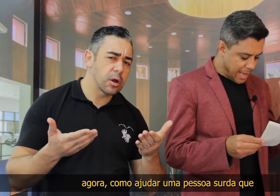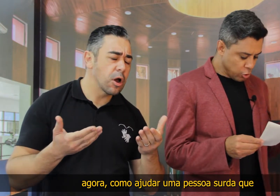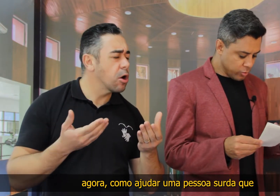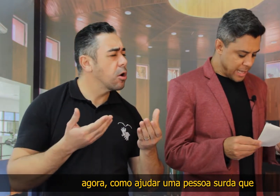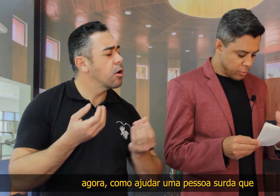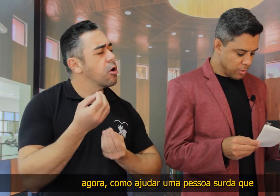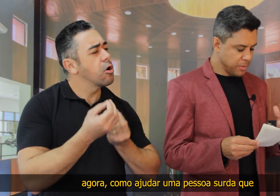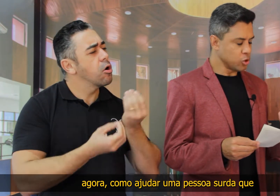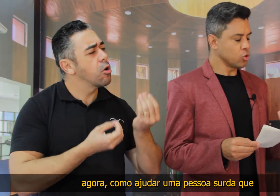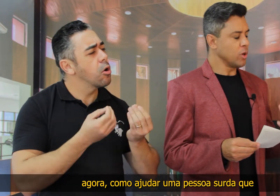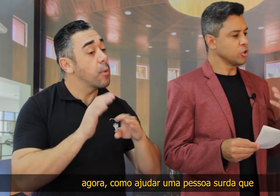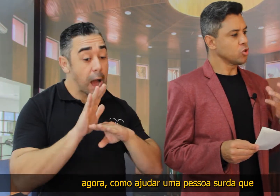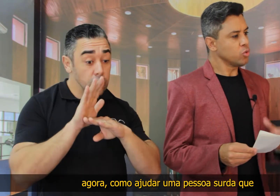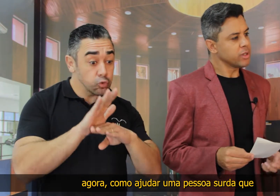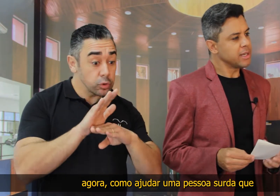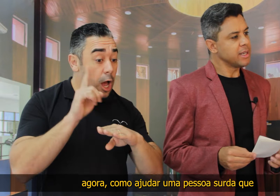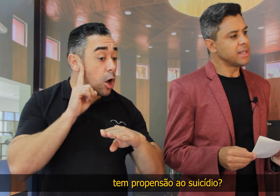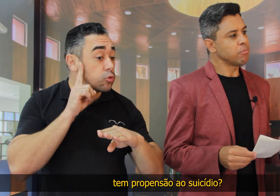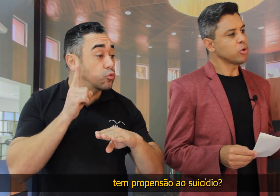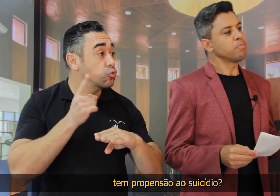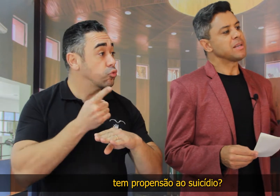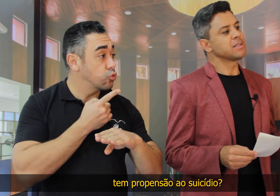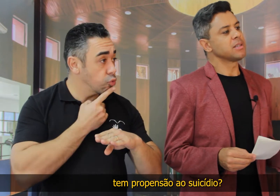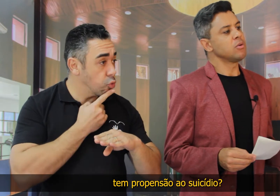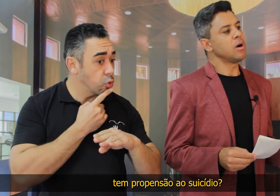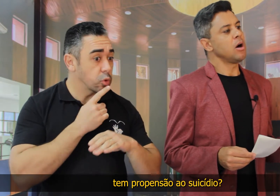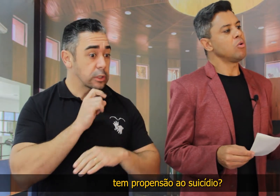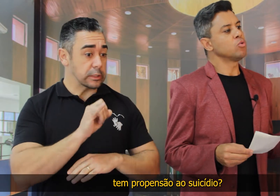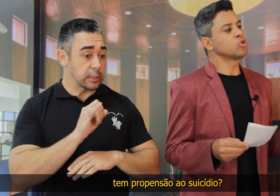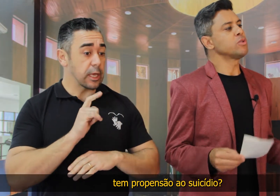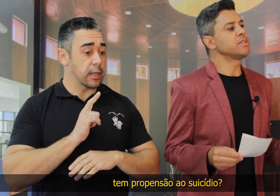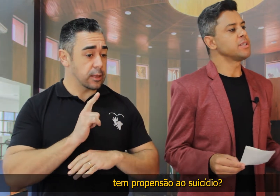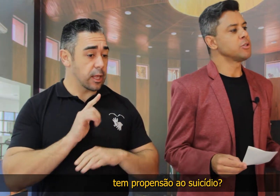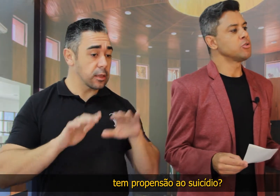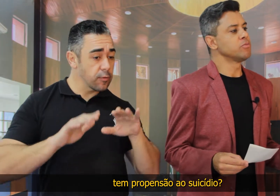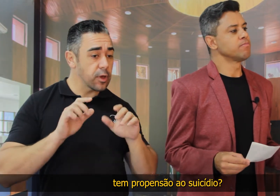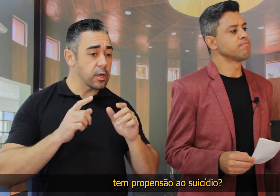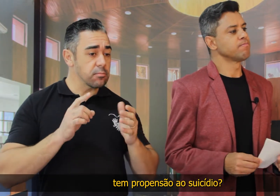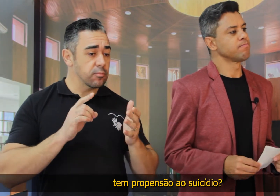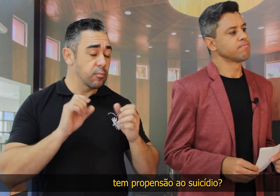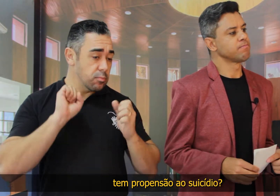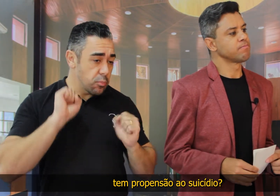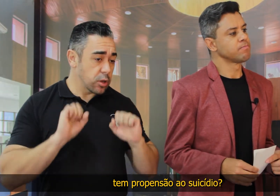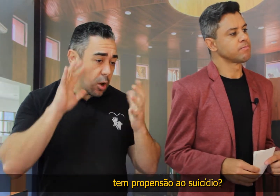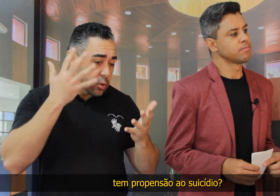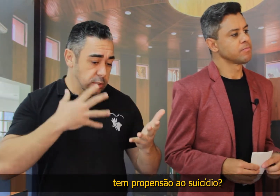ajudar uma pessoa surda que tem propensão ao suicídio?